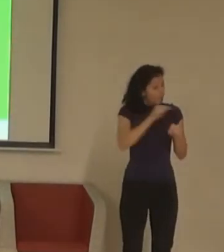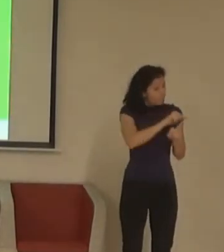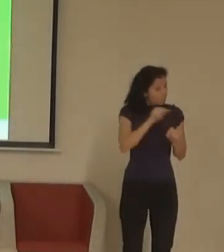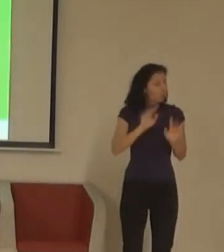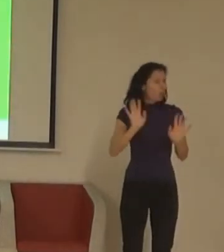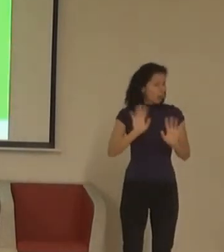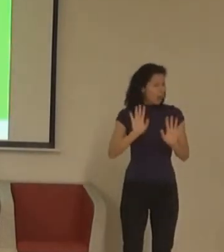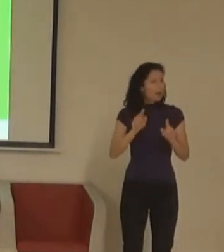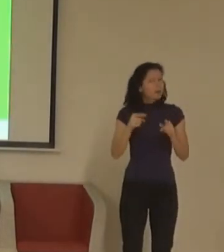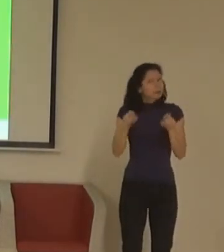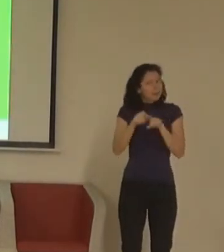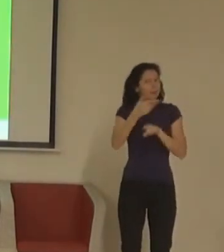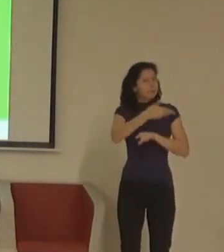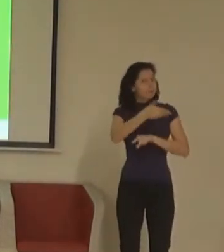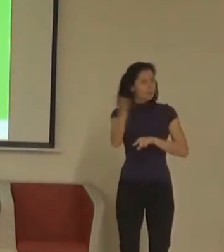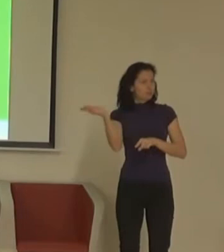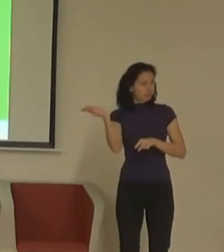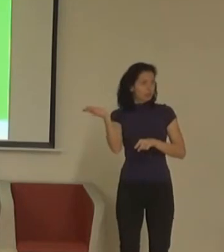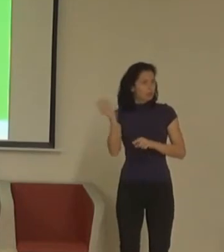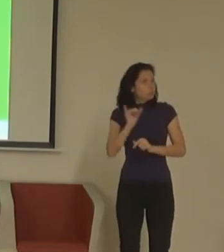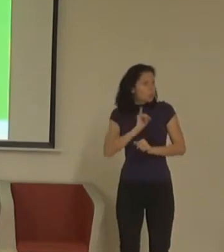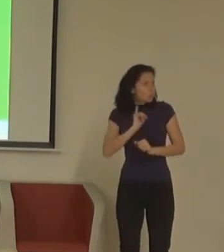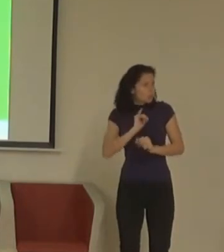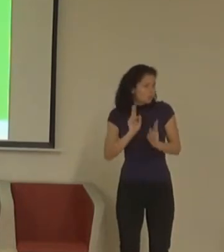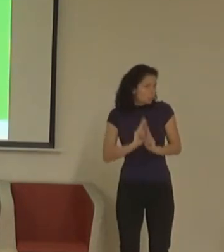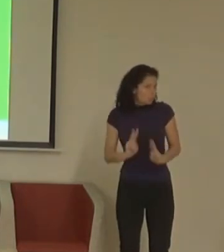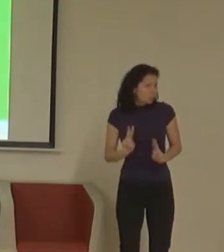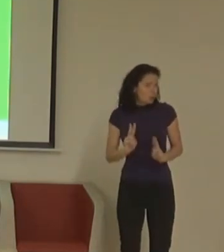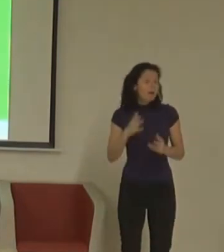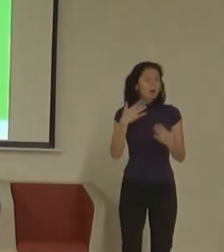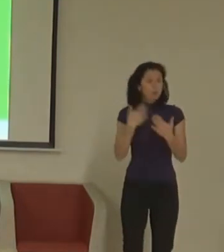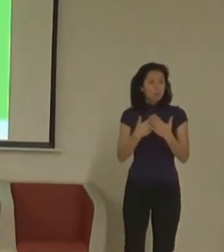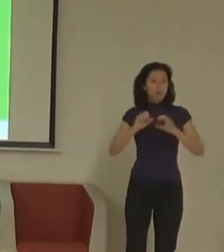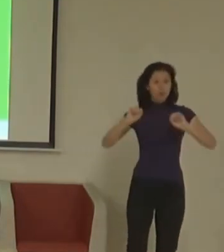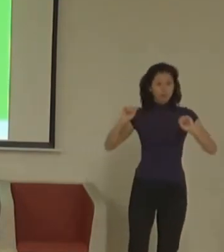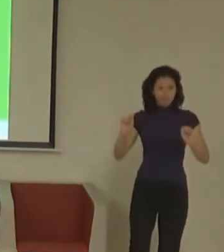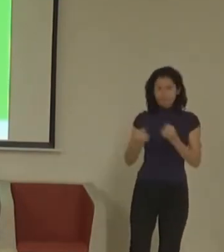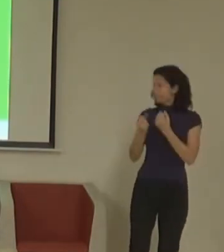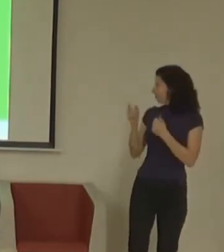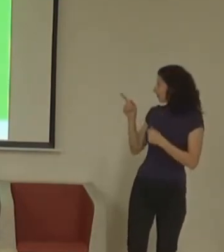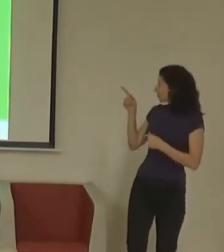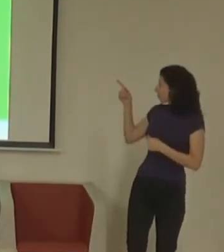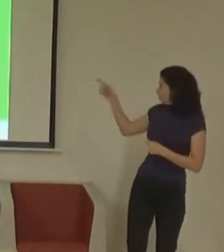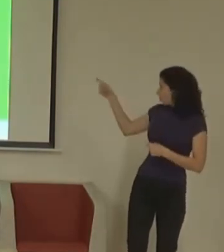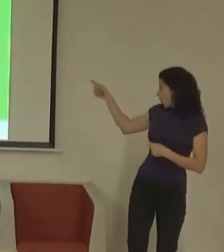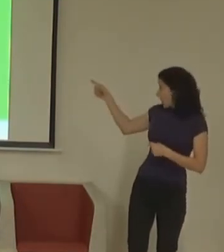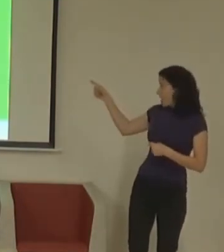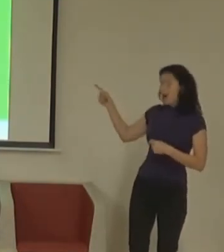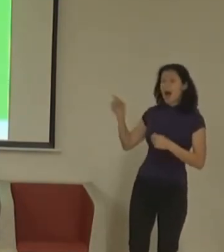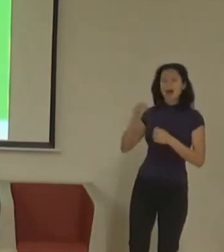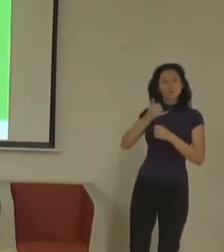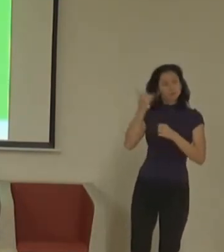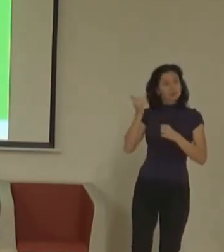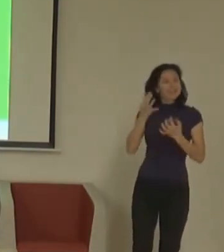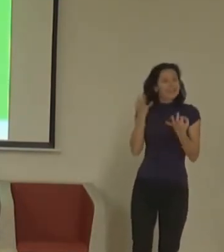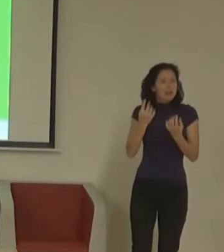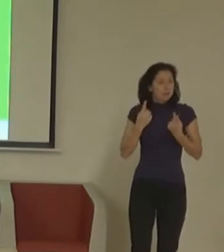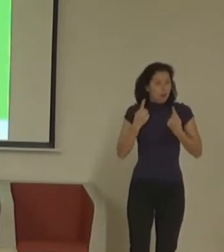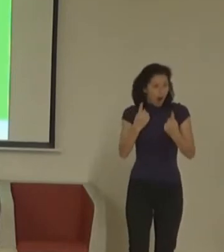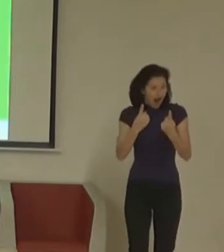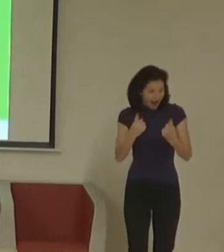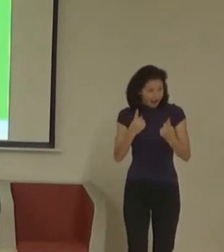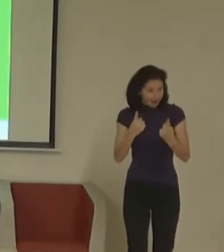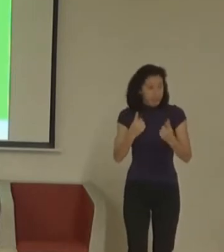spot, který bude promítaný před každou akcí Kempu. Na spotu je Andřej